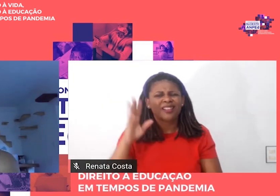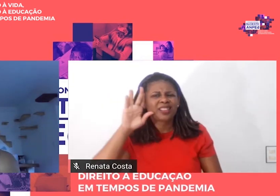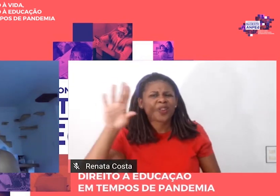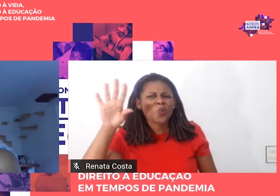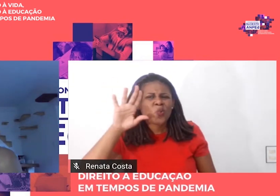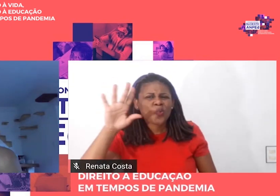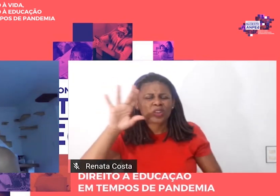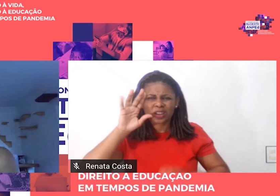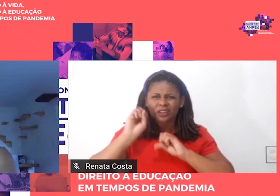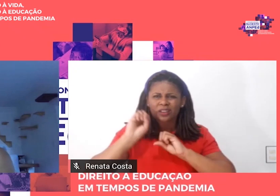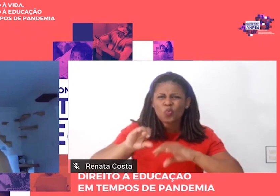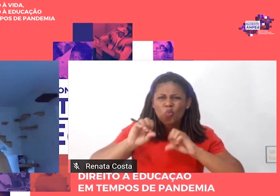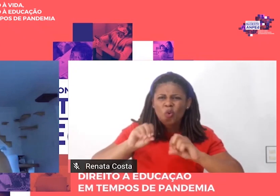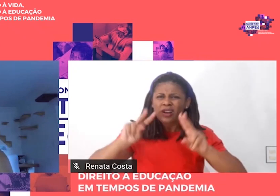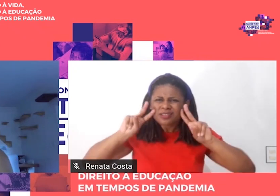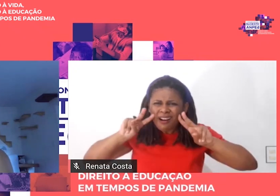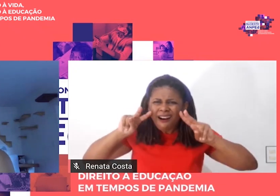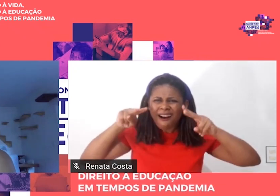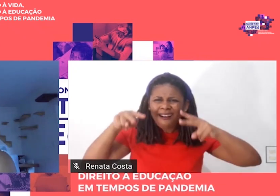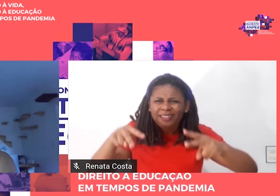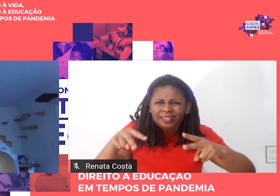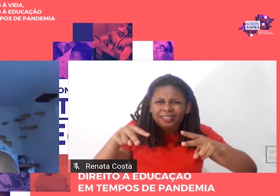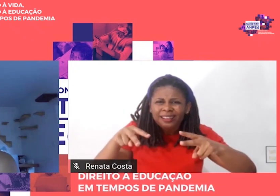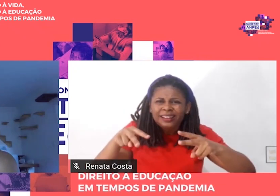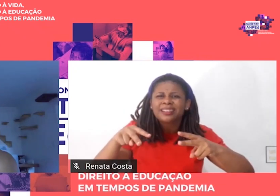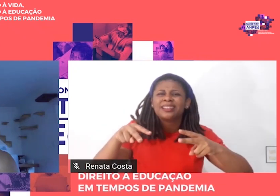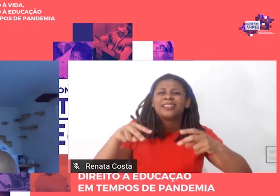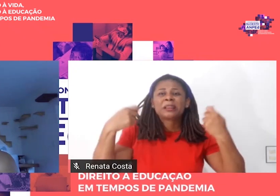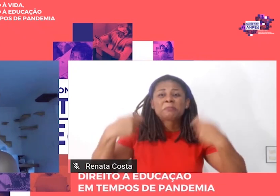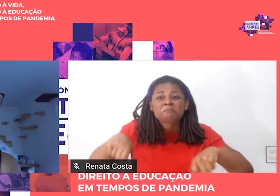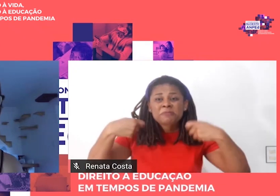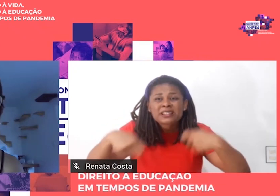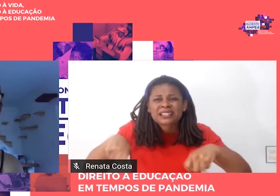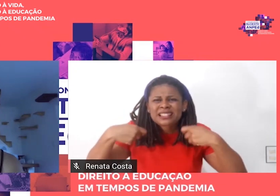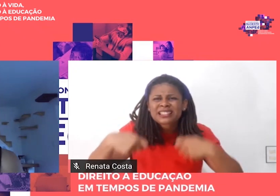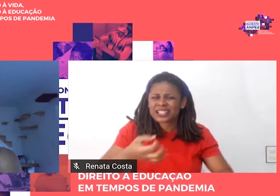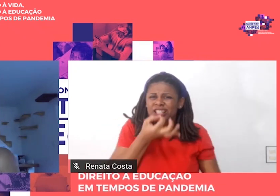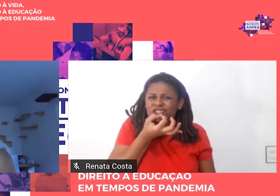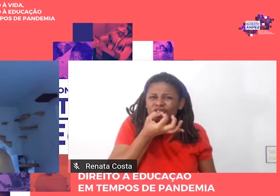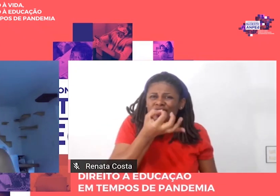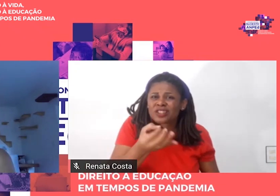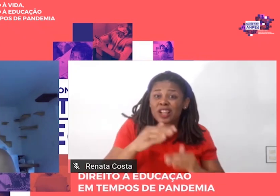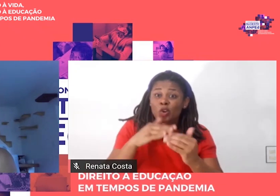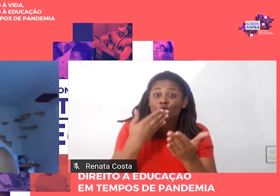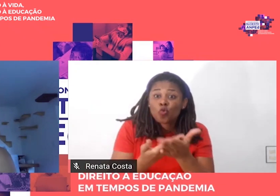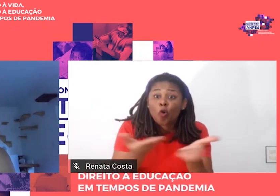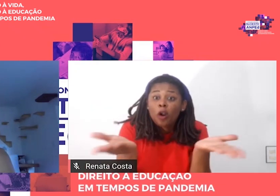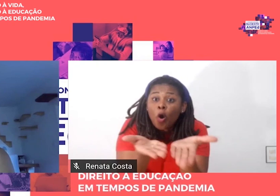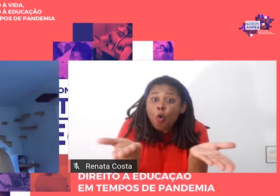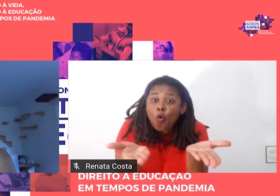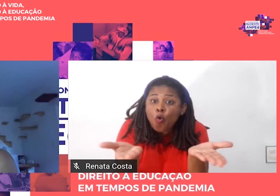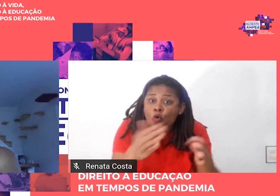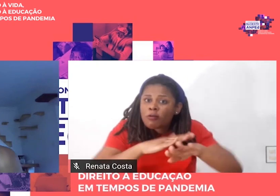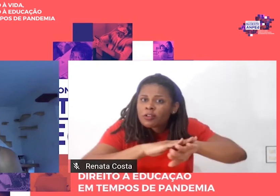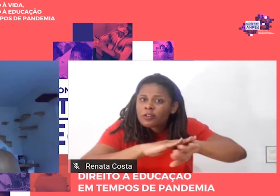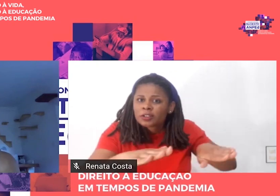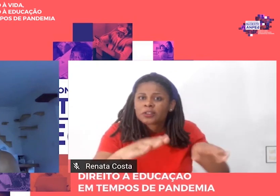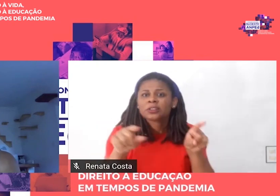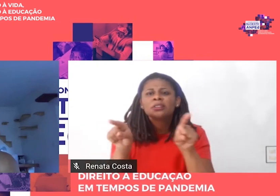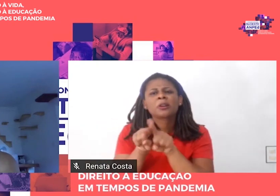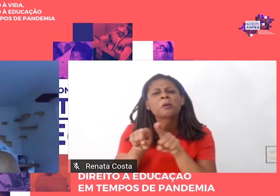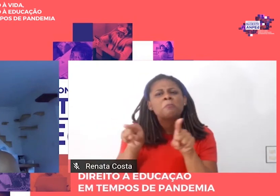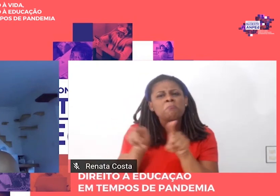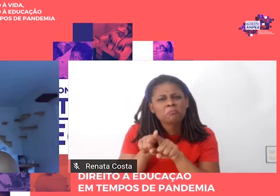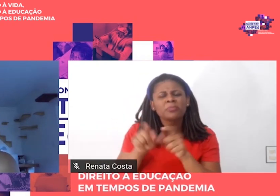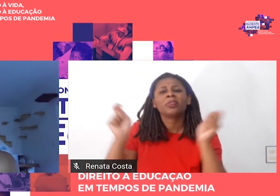atenta à necessidade de criticar a escola como a conhecemos e que seja para ele um